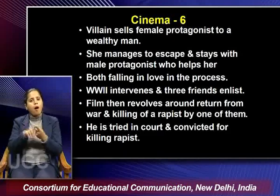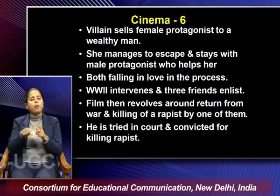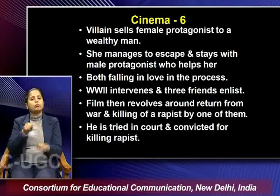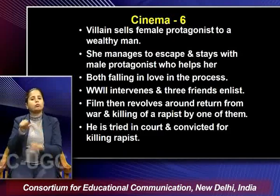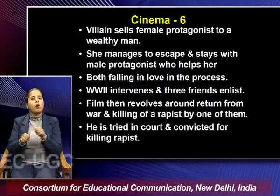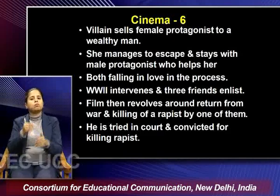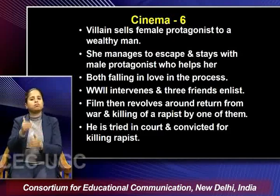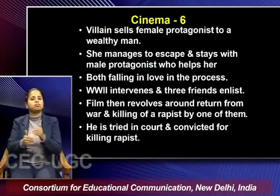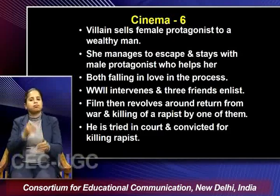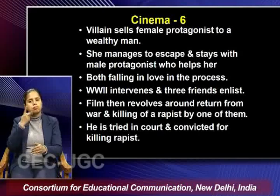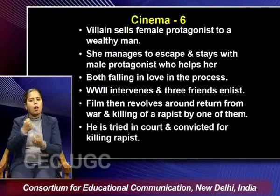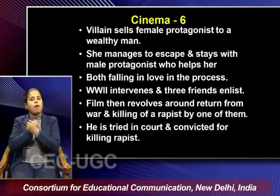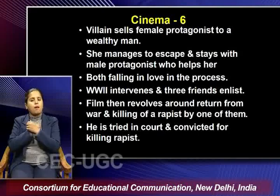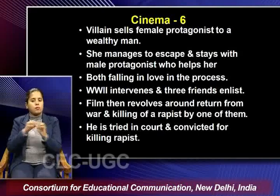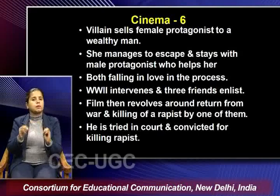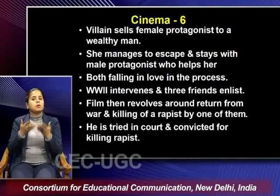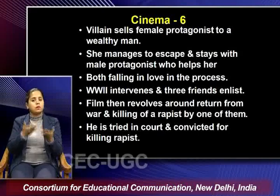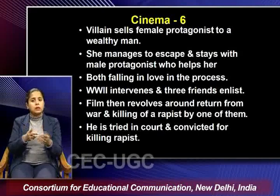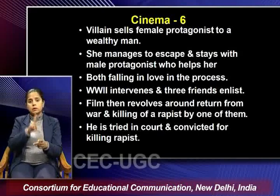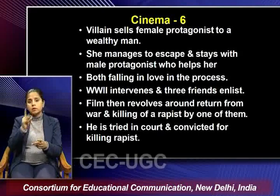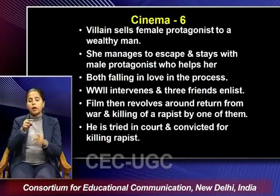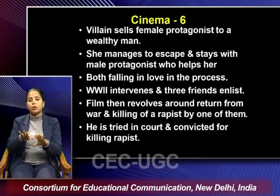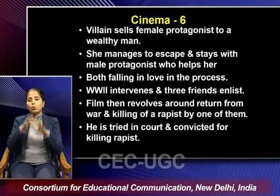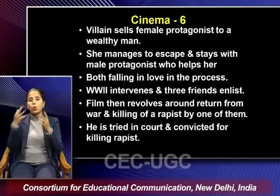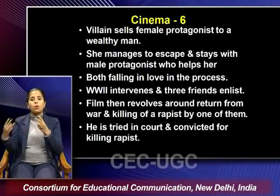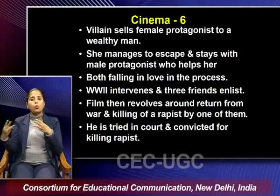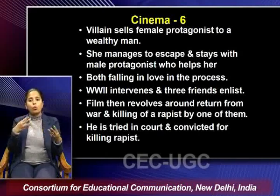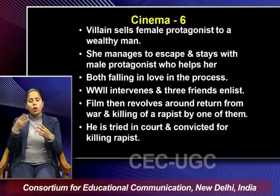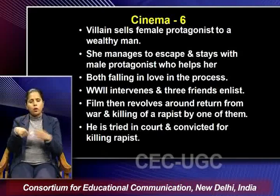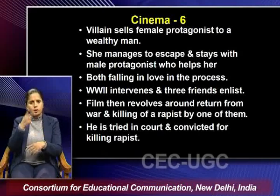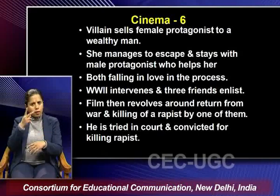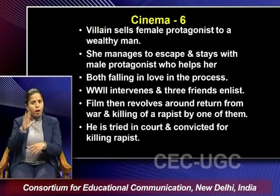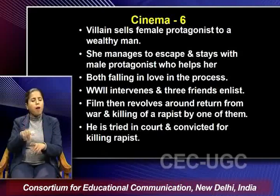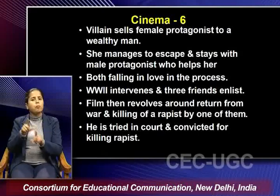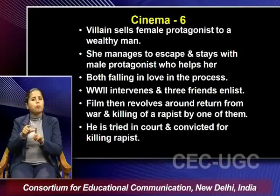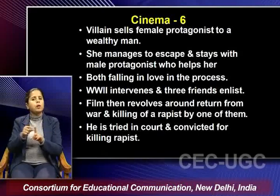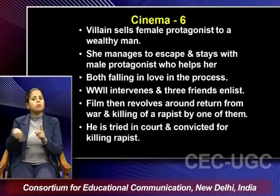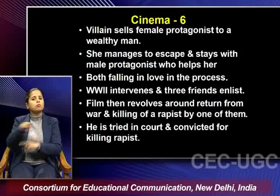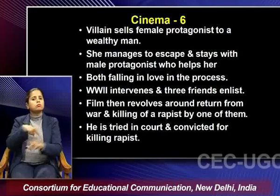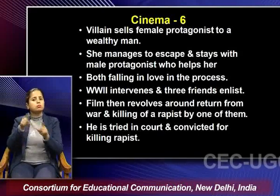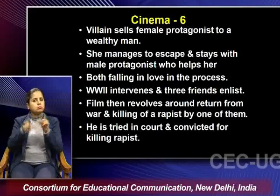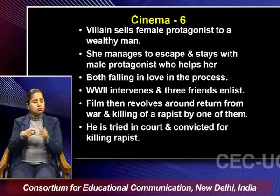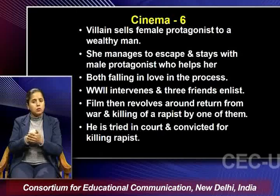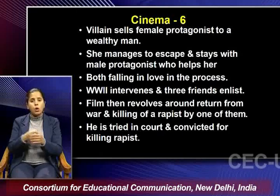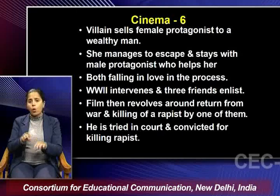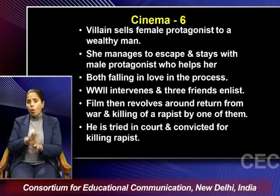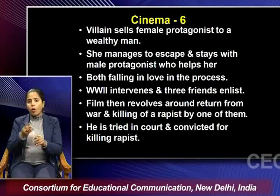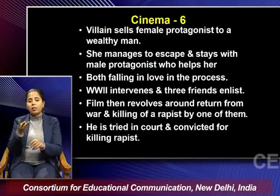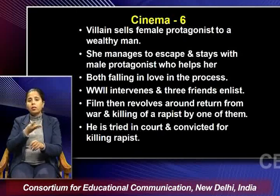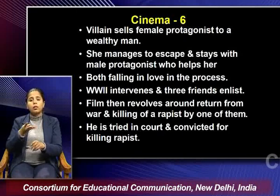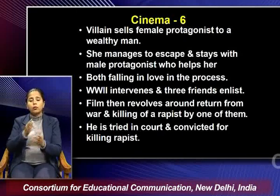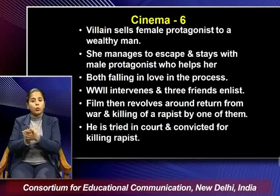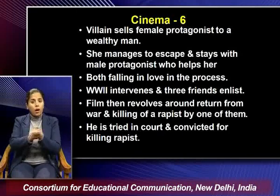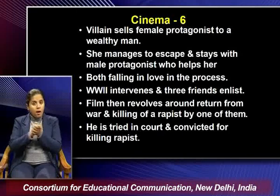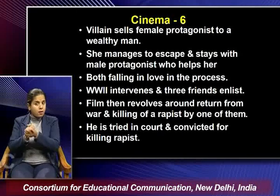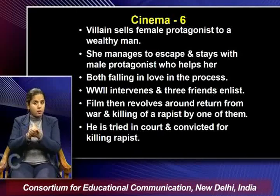and the second world war intervention is also there and all the three friends they enlist